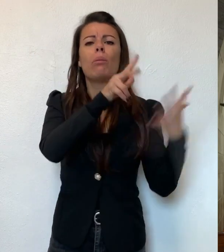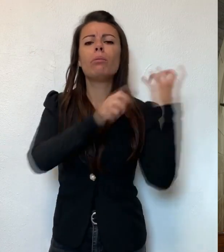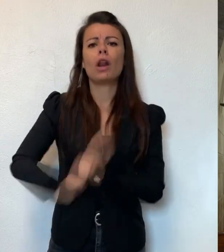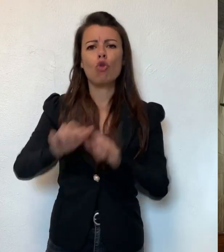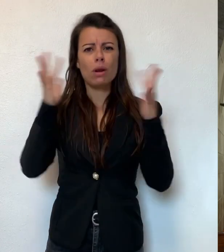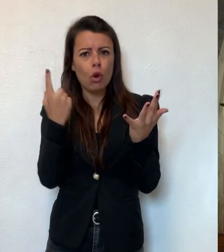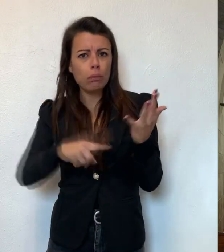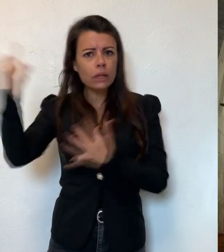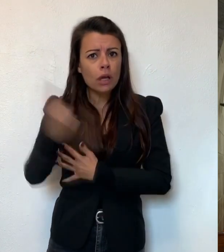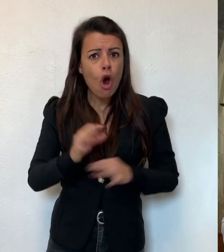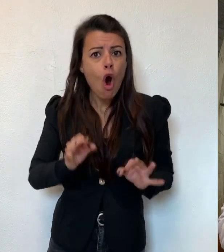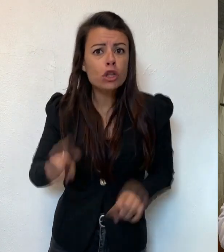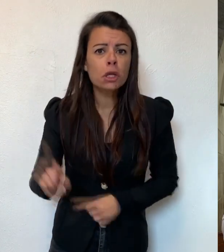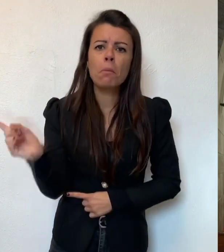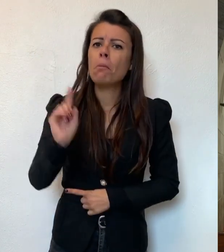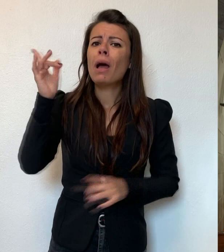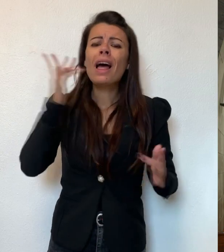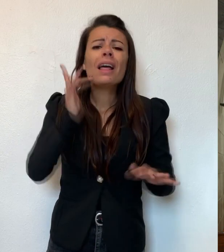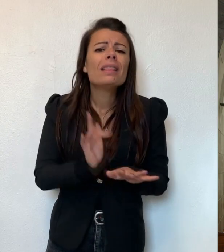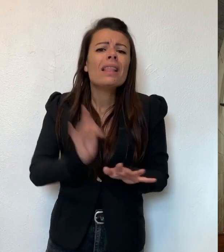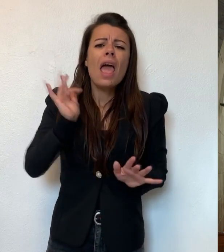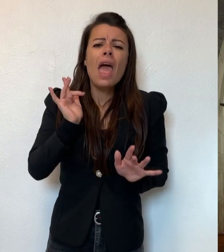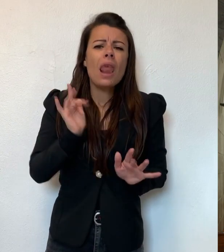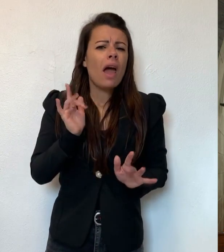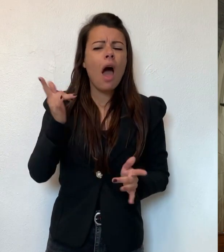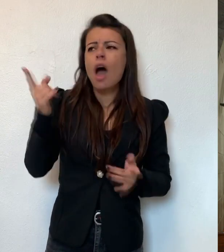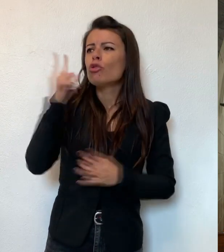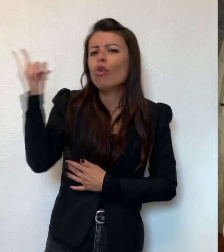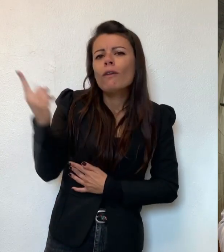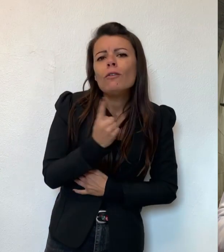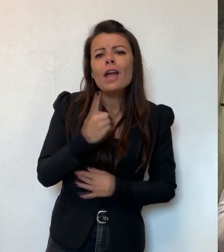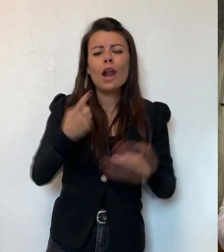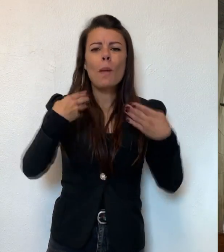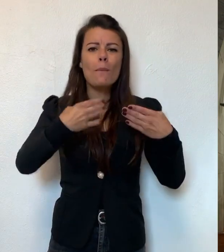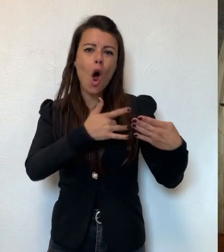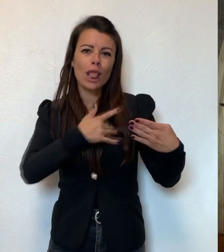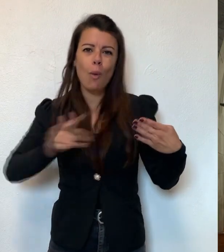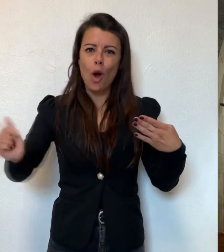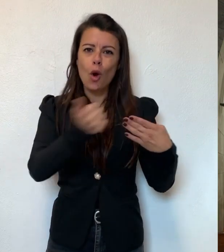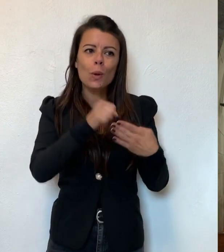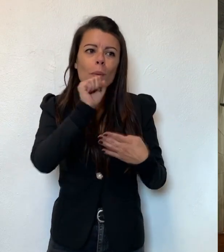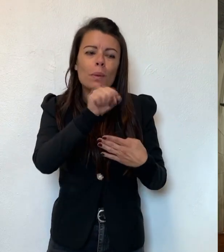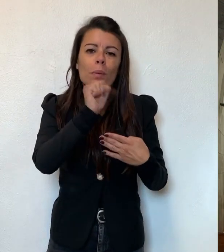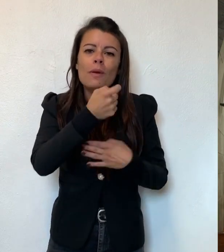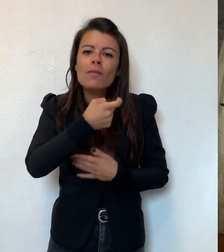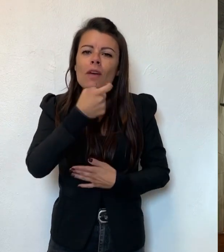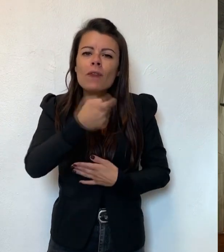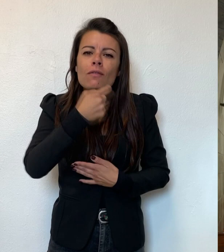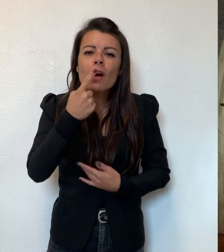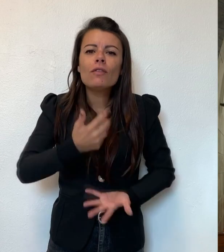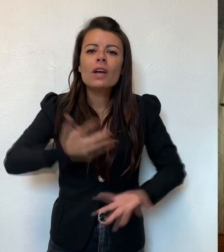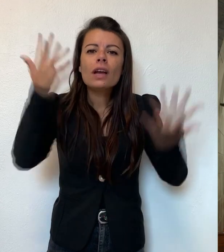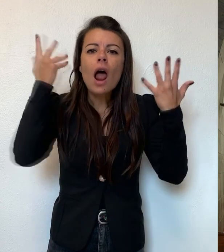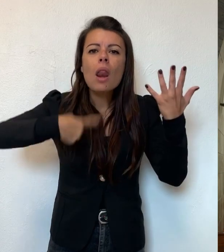punta di piedi, con tenacia, continua a bussare costantemente, insistentemente alla porta del nostro cuore perché finalmente